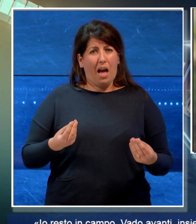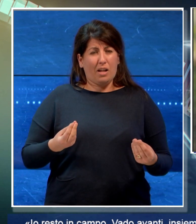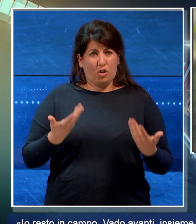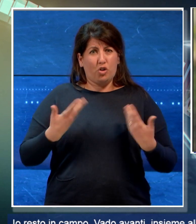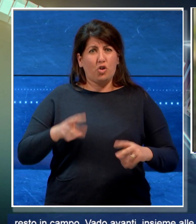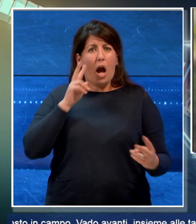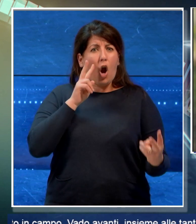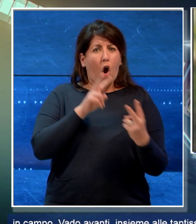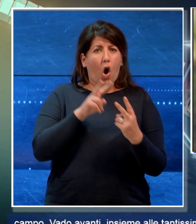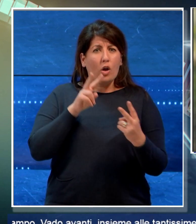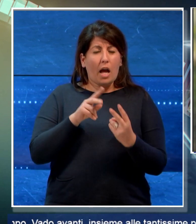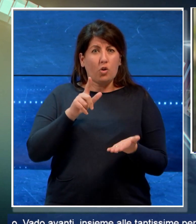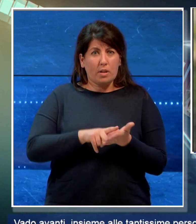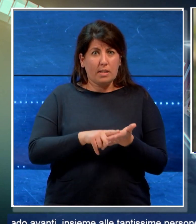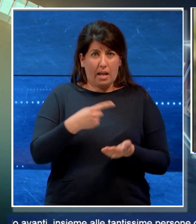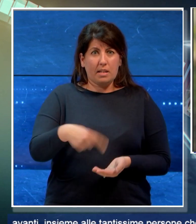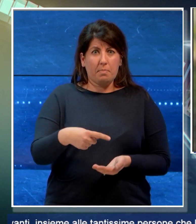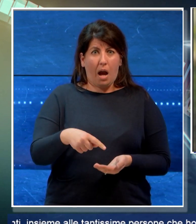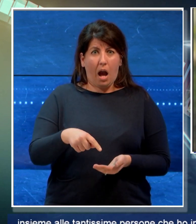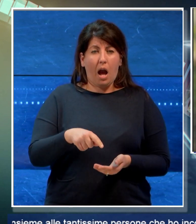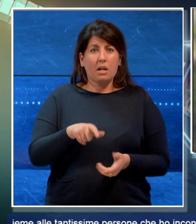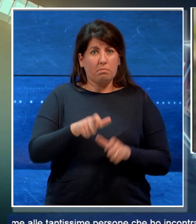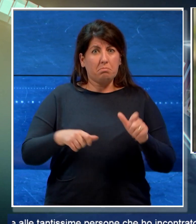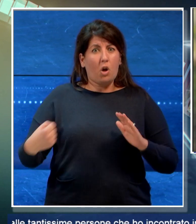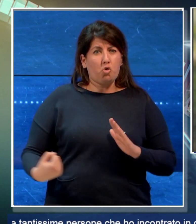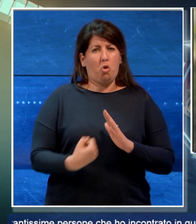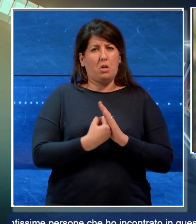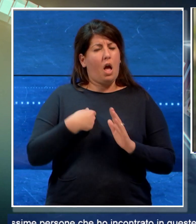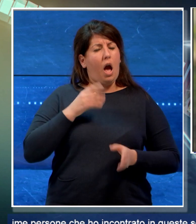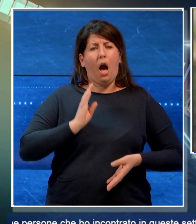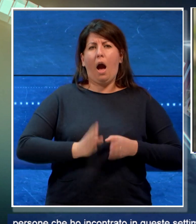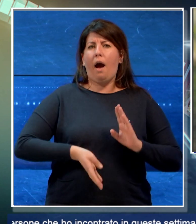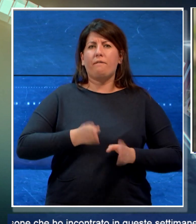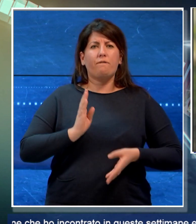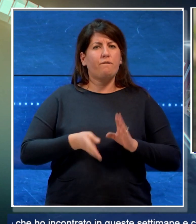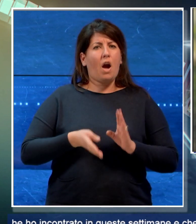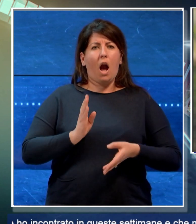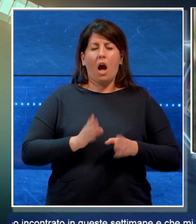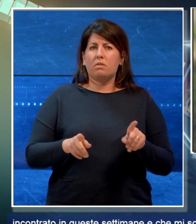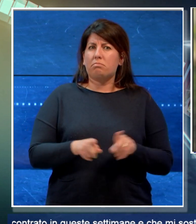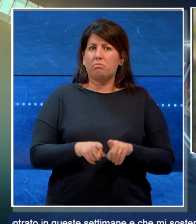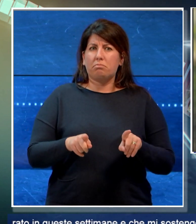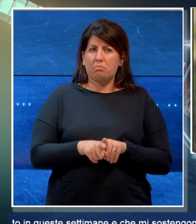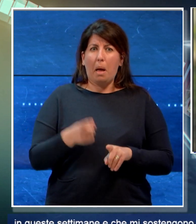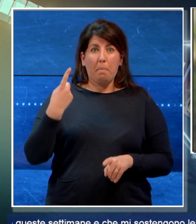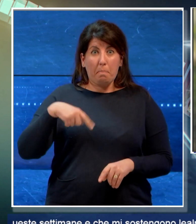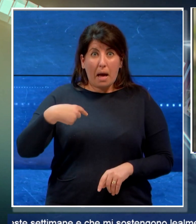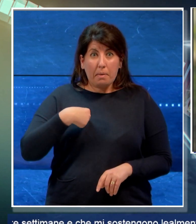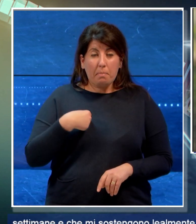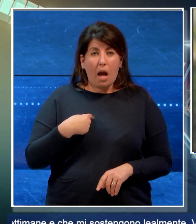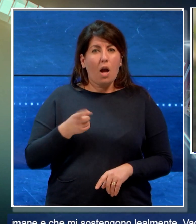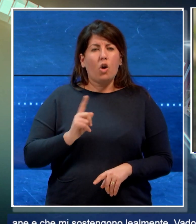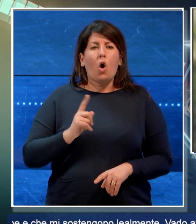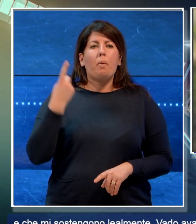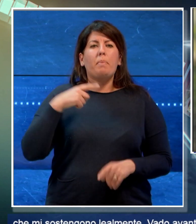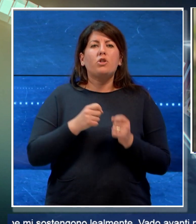queste settimane e che mi sostengono. Vado avanti non per me ma per la città